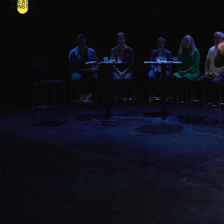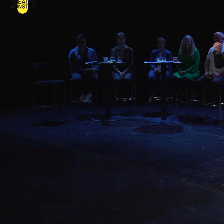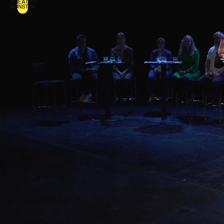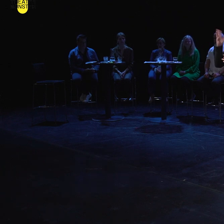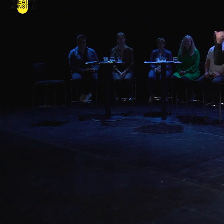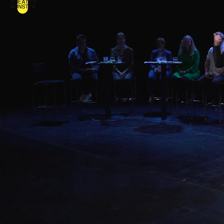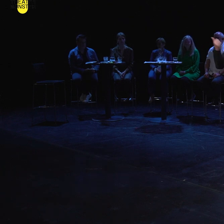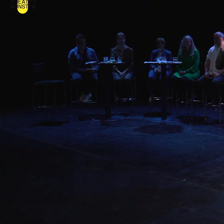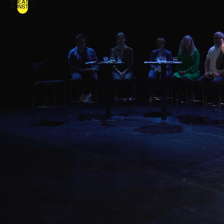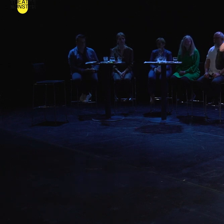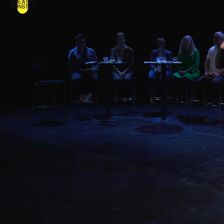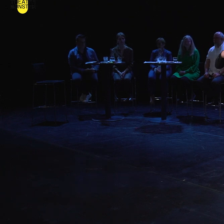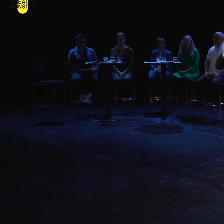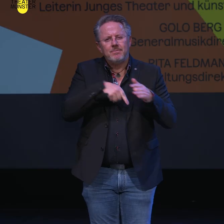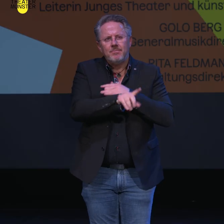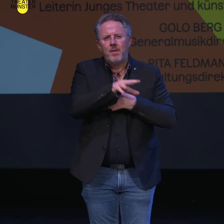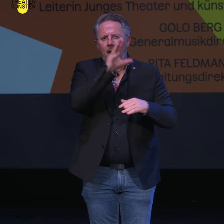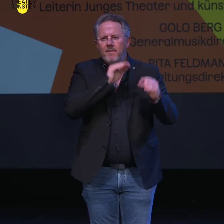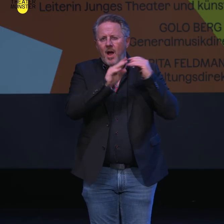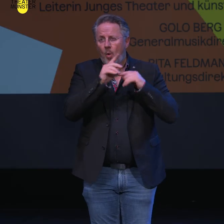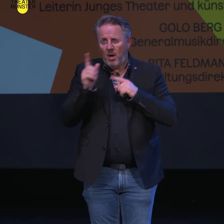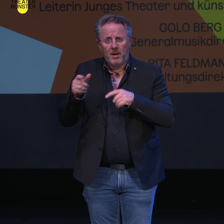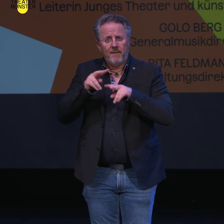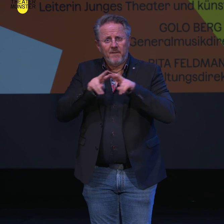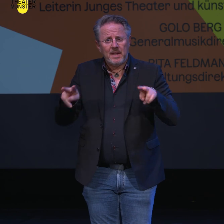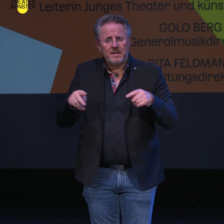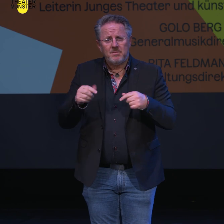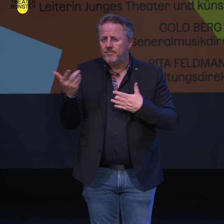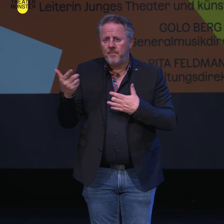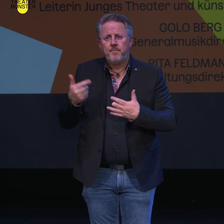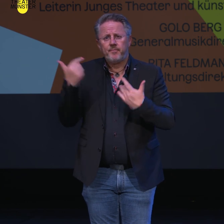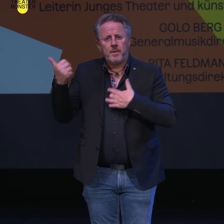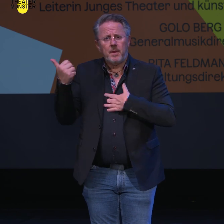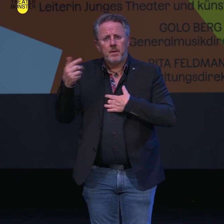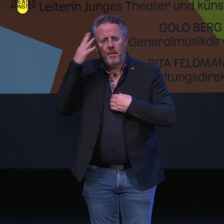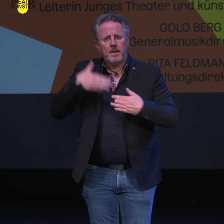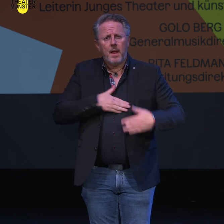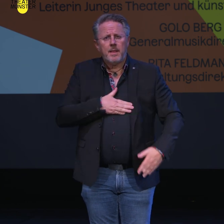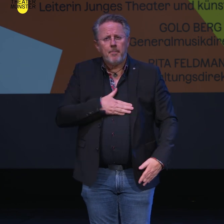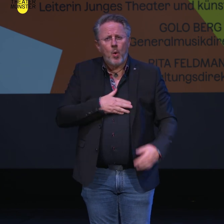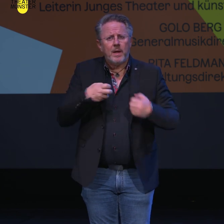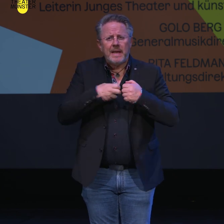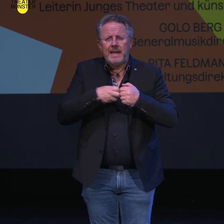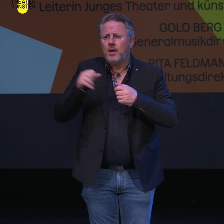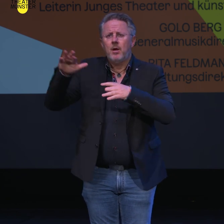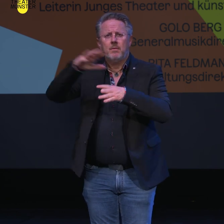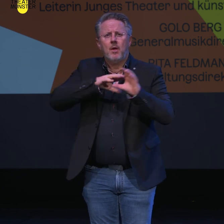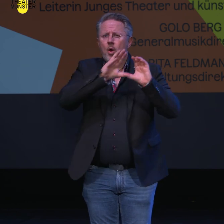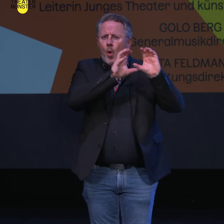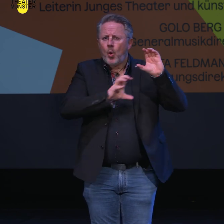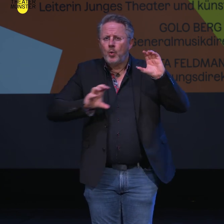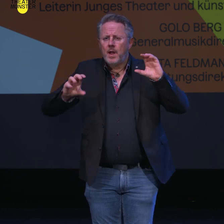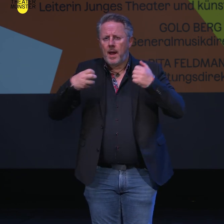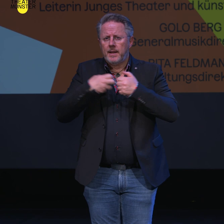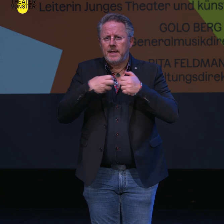Doch auch diese Erfahrung verhinderte nicht immer weitere Kriege. Den Siebenjährigen Krieg, die Napoleonischen Kriege, die Kolonialkriege. Ein